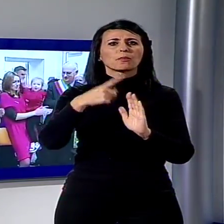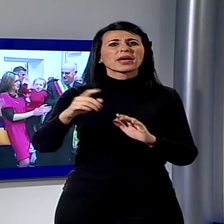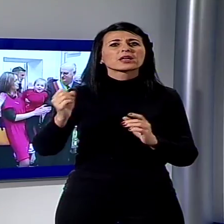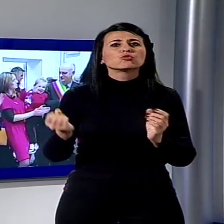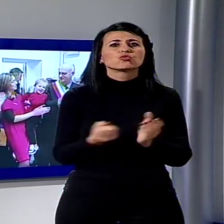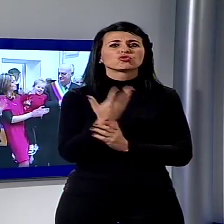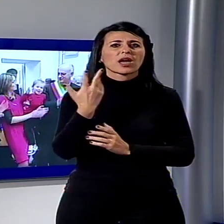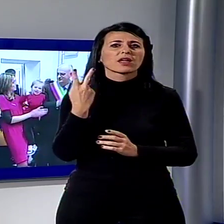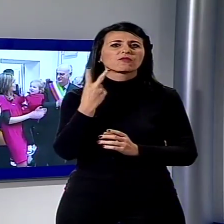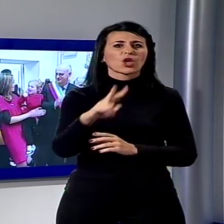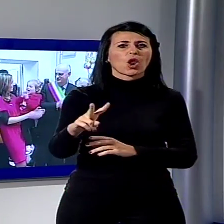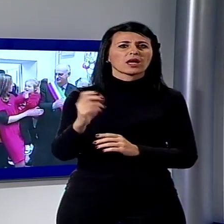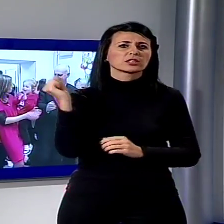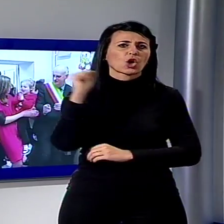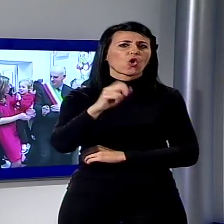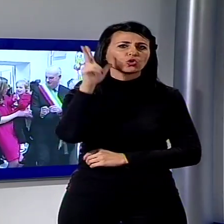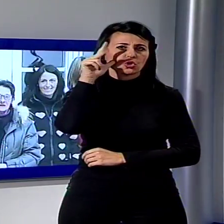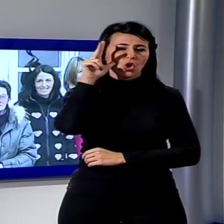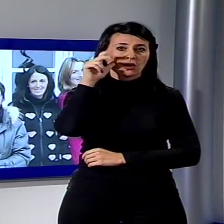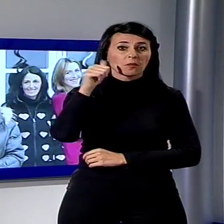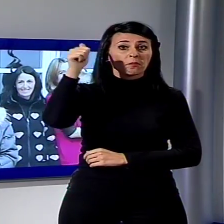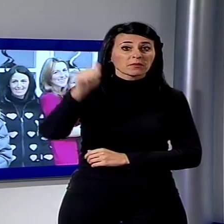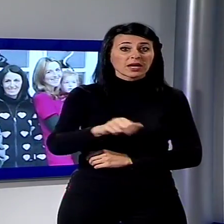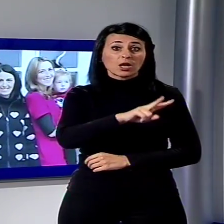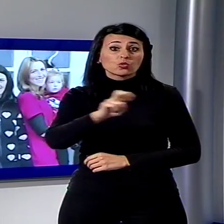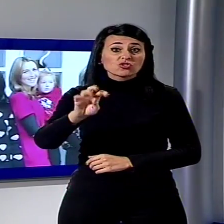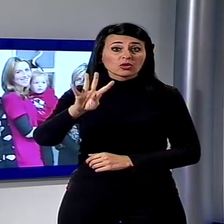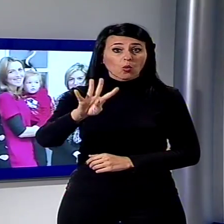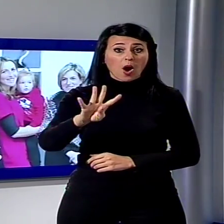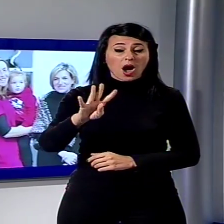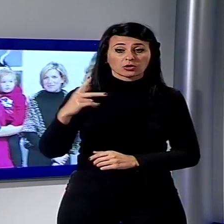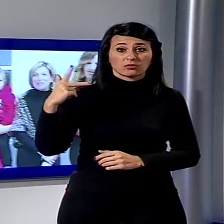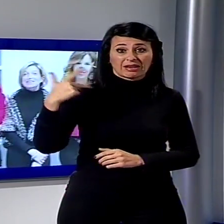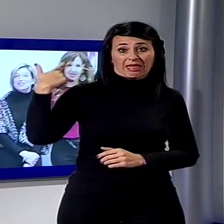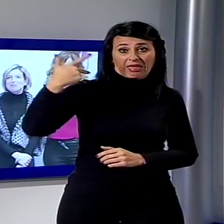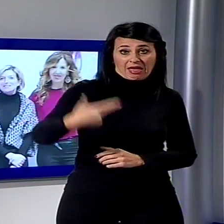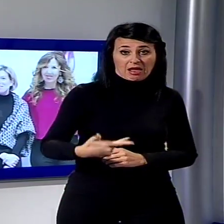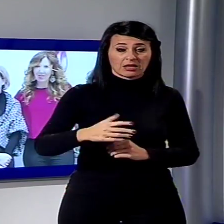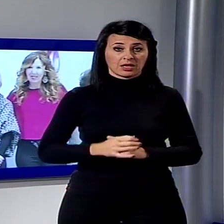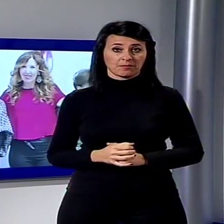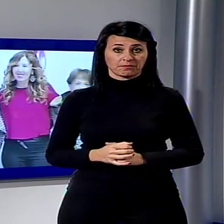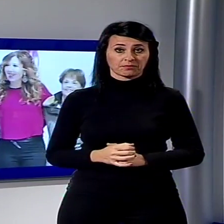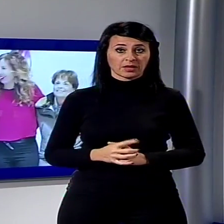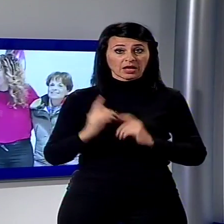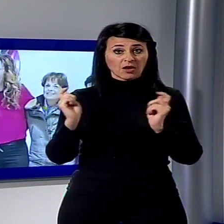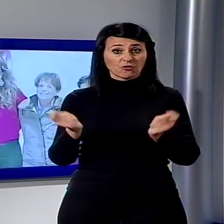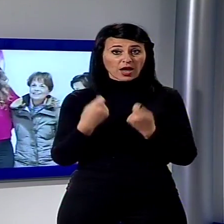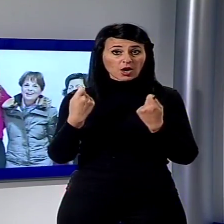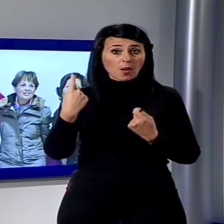1.304 negli ultimi tre anni. Ma mentre il fenomeno continua a crescere, c'è che ogni giorno lavora per aiutare